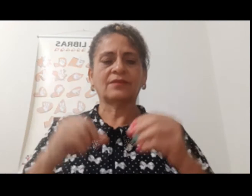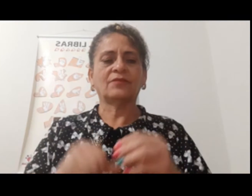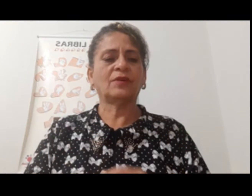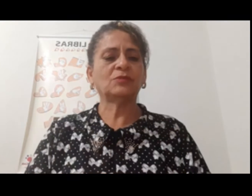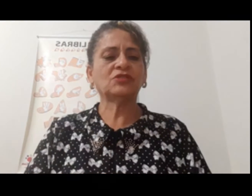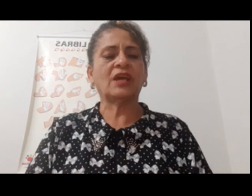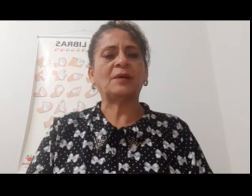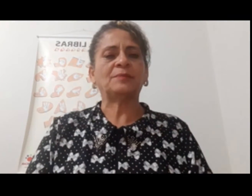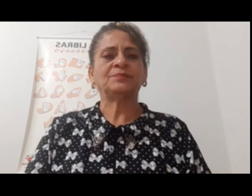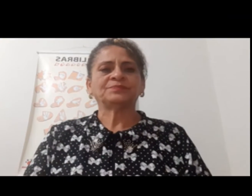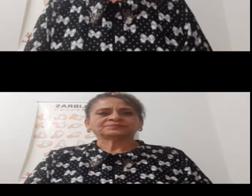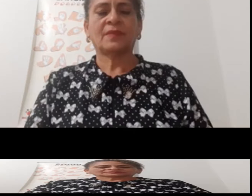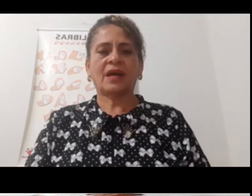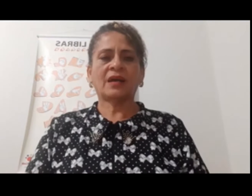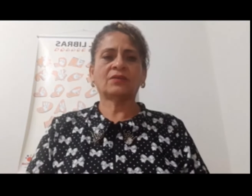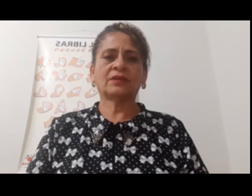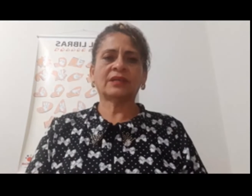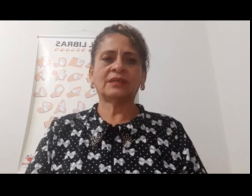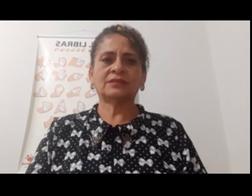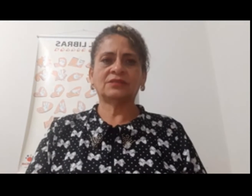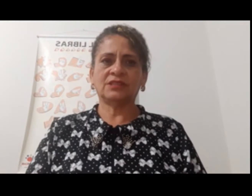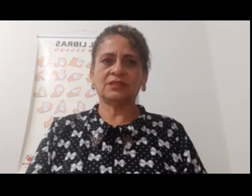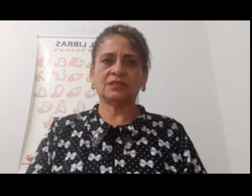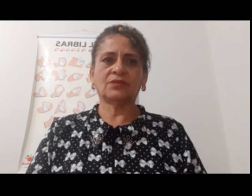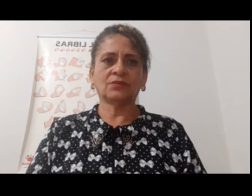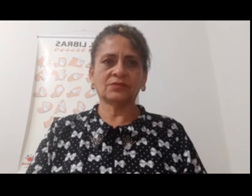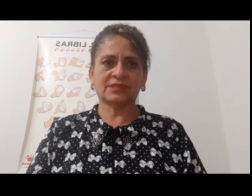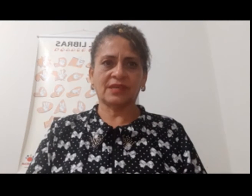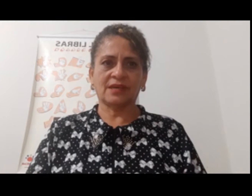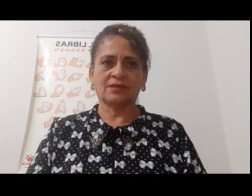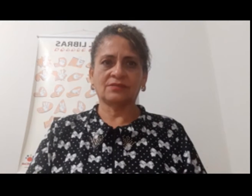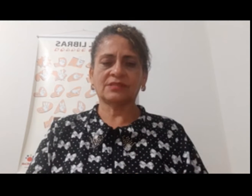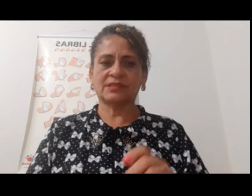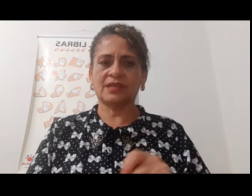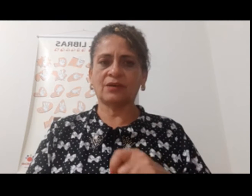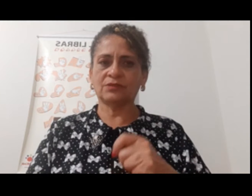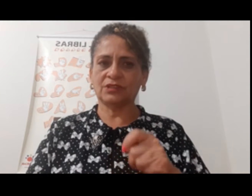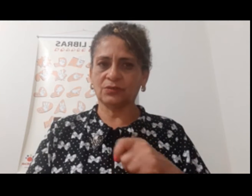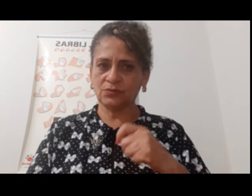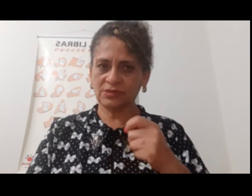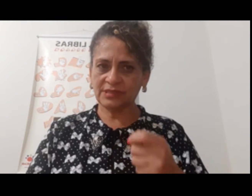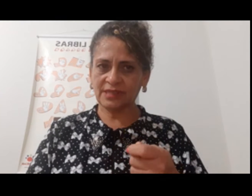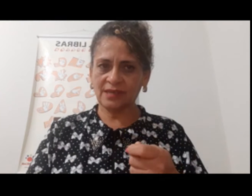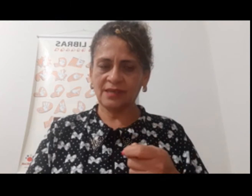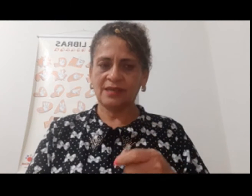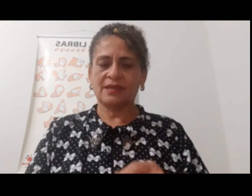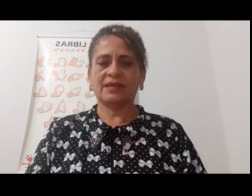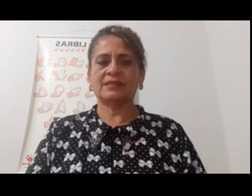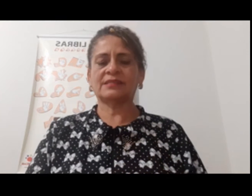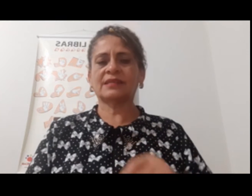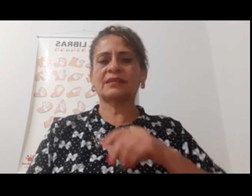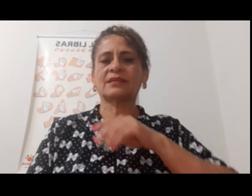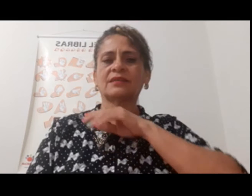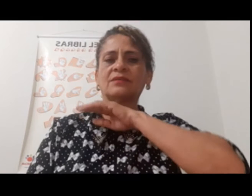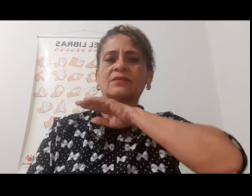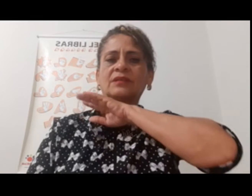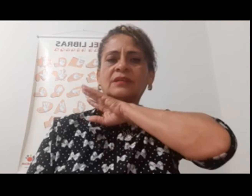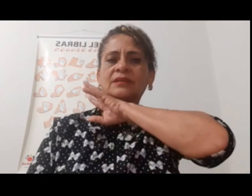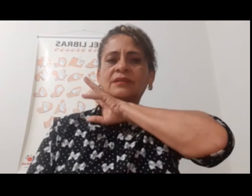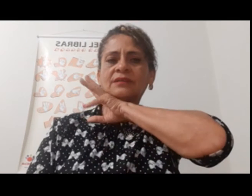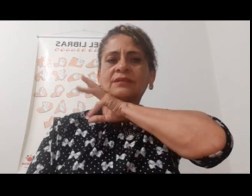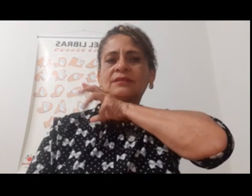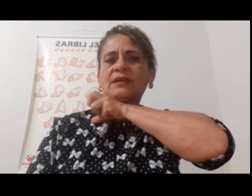Vamos lá! Agora, de onça. Sinal de onça é esse aqui,